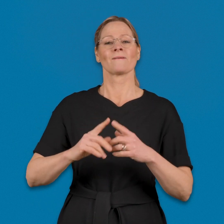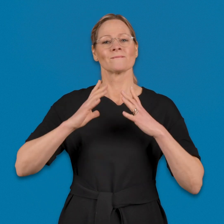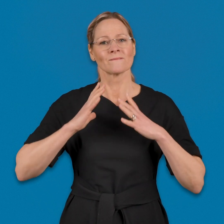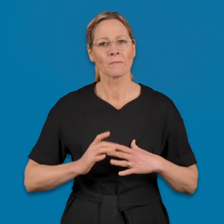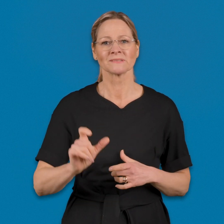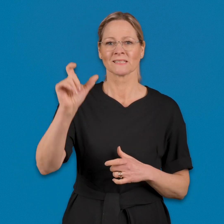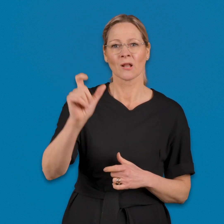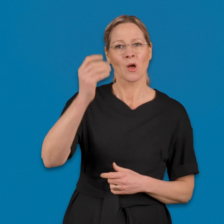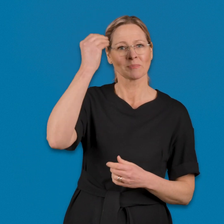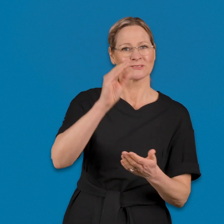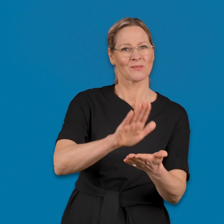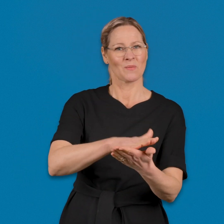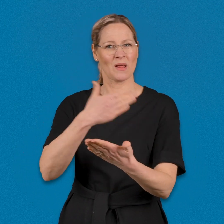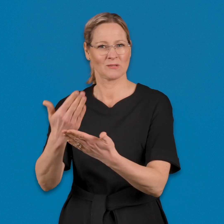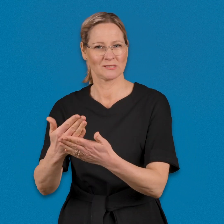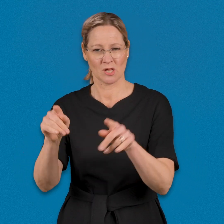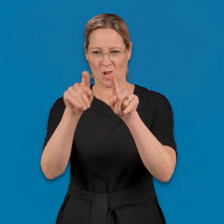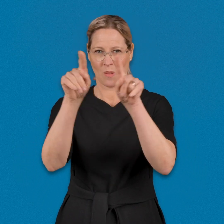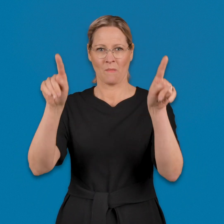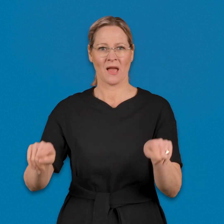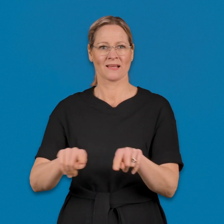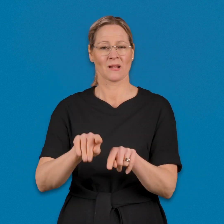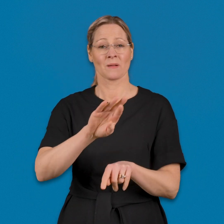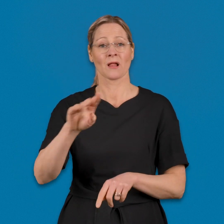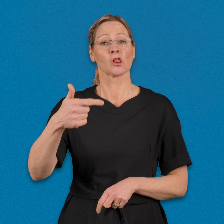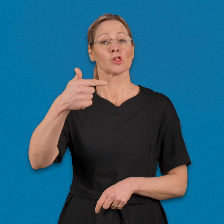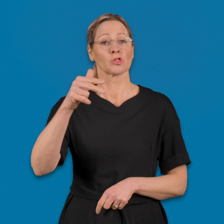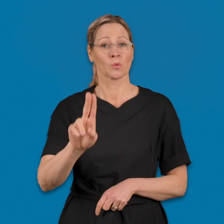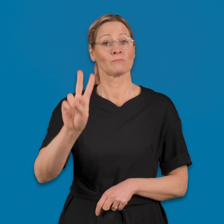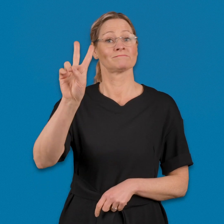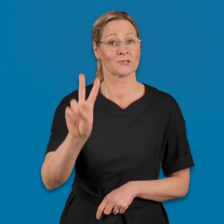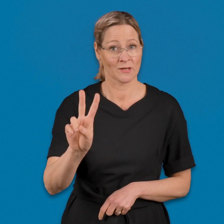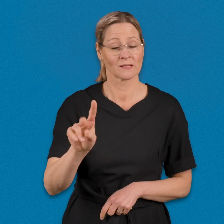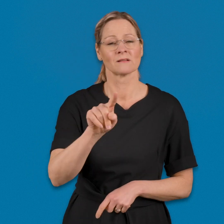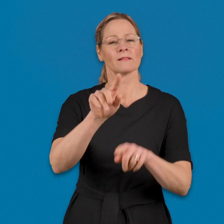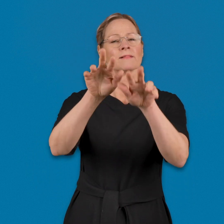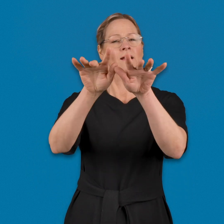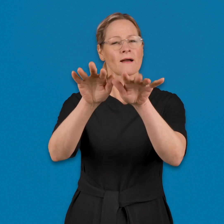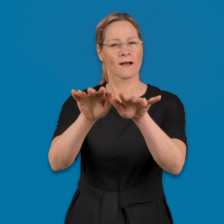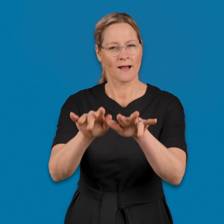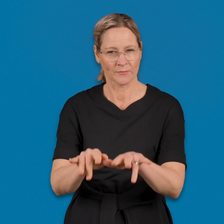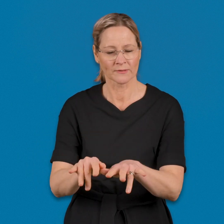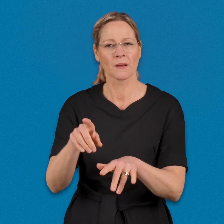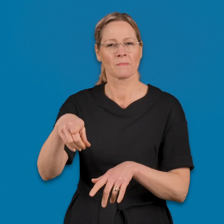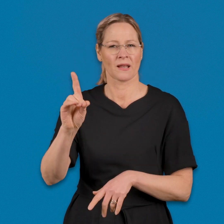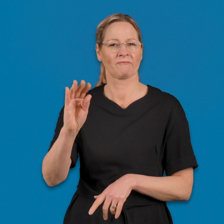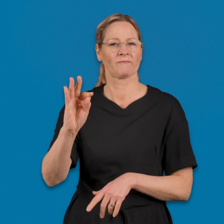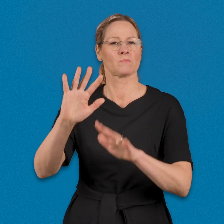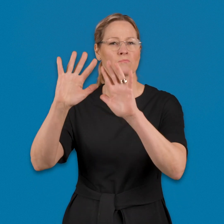Täytä lomake Vammaisen henkilön opiskelutulkkaus TU2, joka on PDF